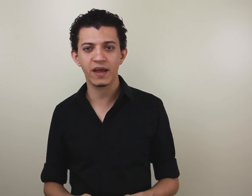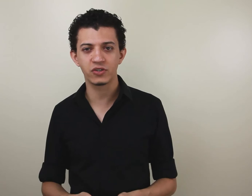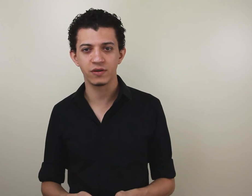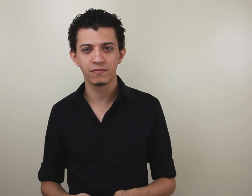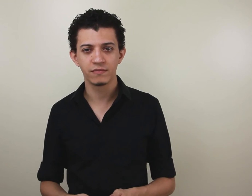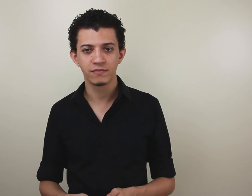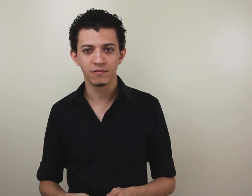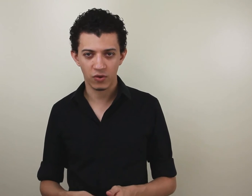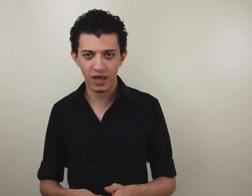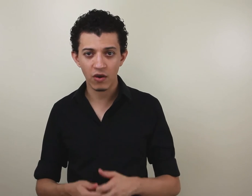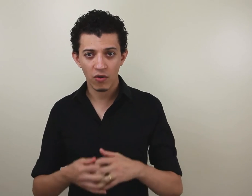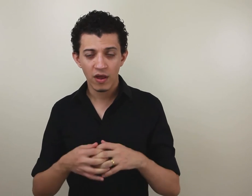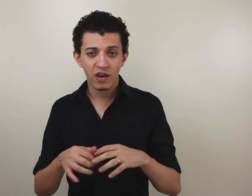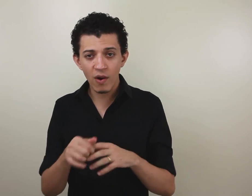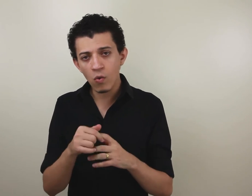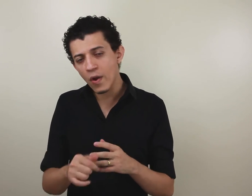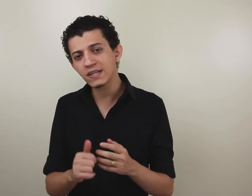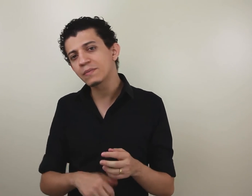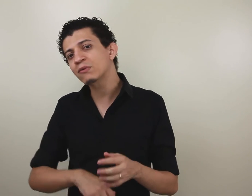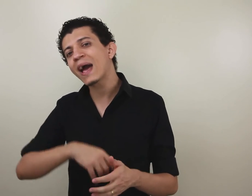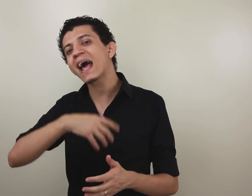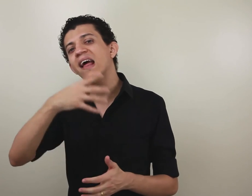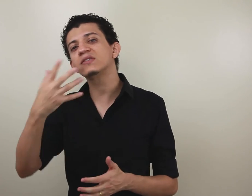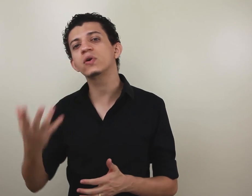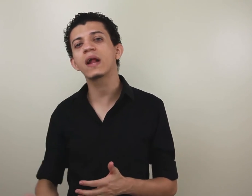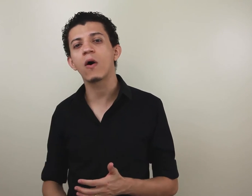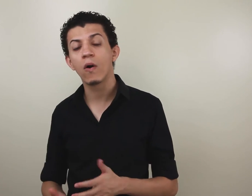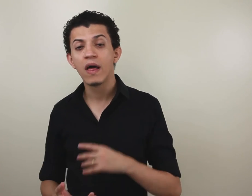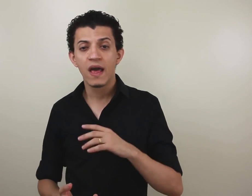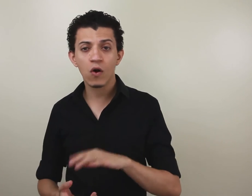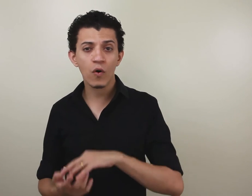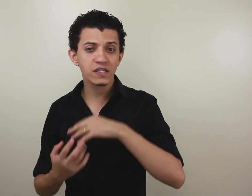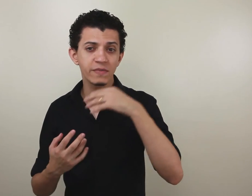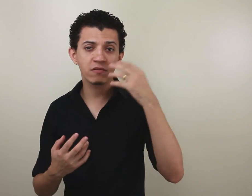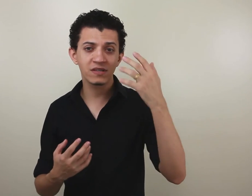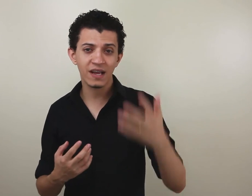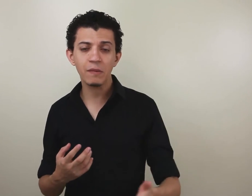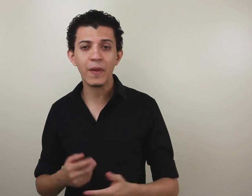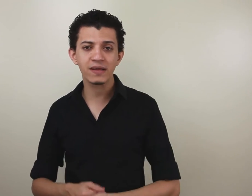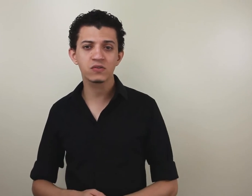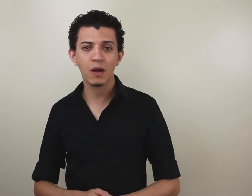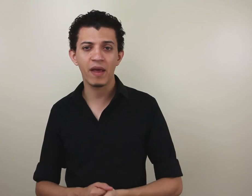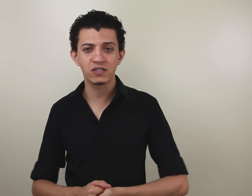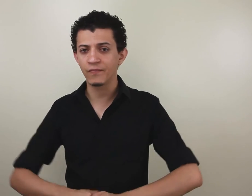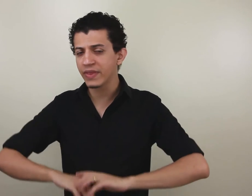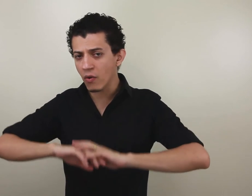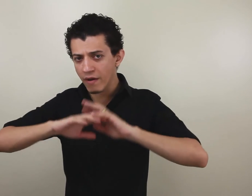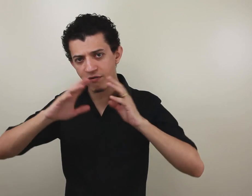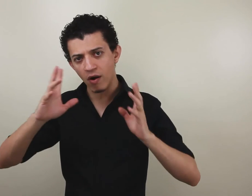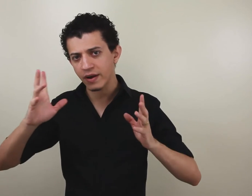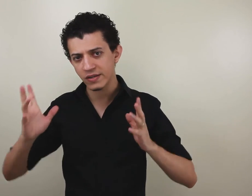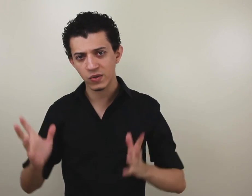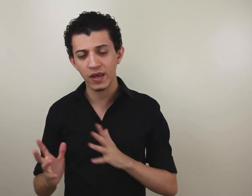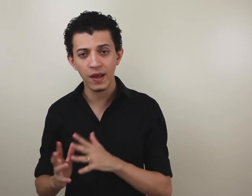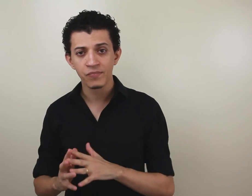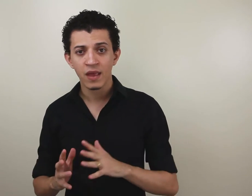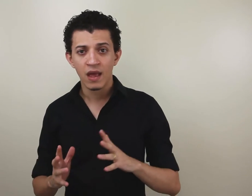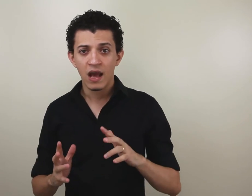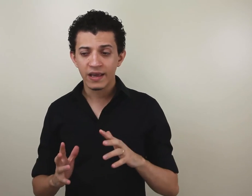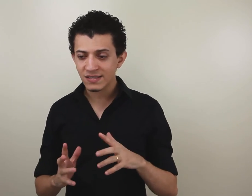mente. Ok? Não é um conhecimento relacional. É um conhecimento que está impresso na sua mente. Não evoca nisso aí a